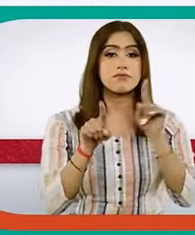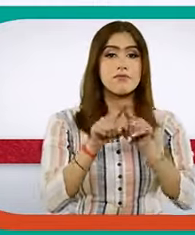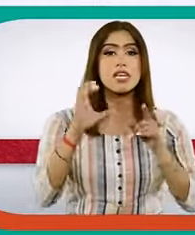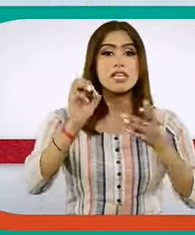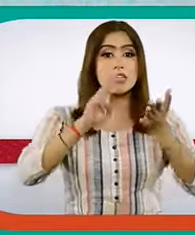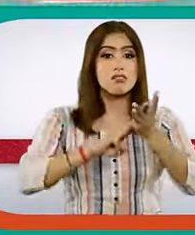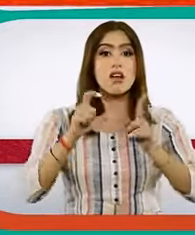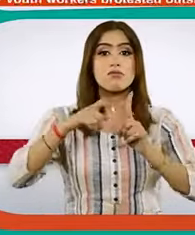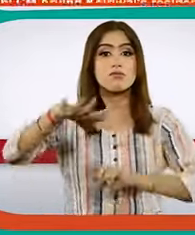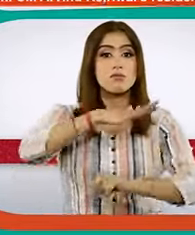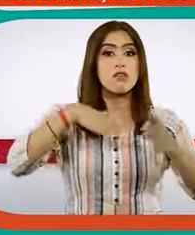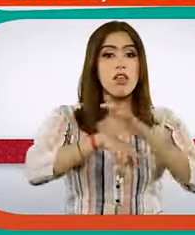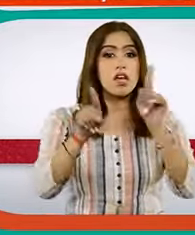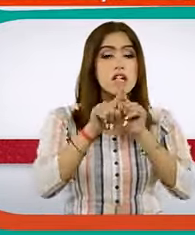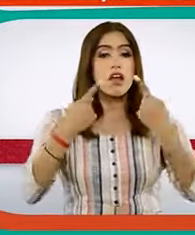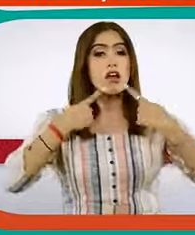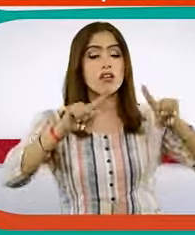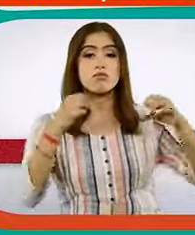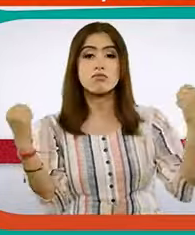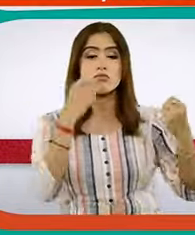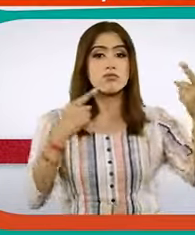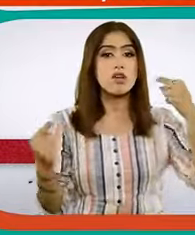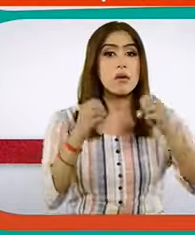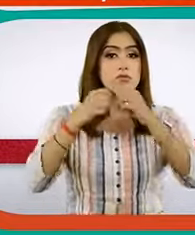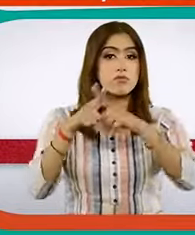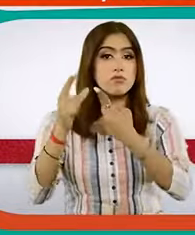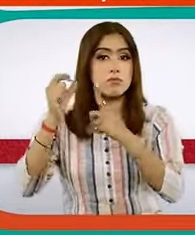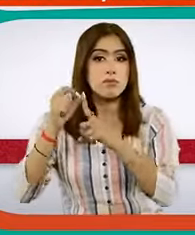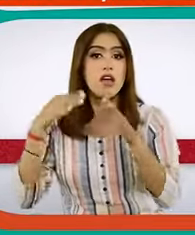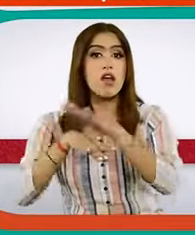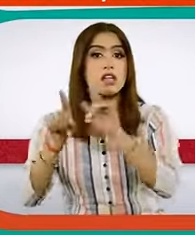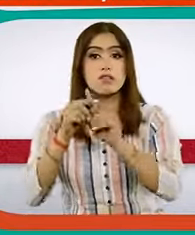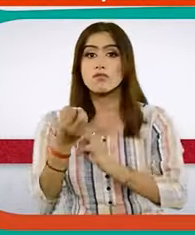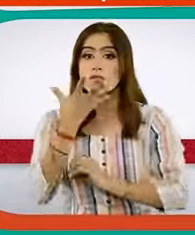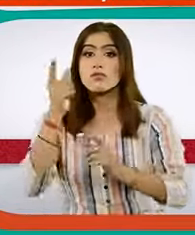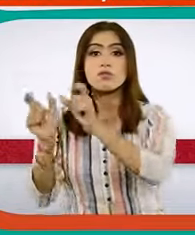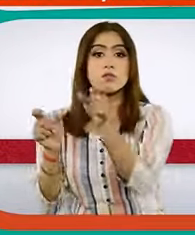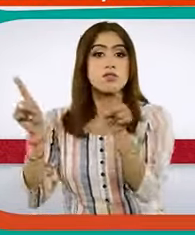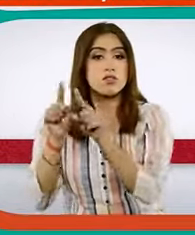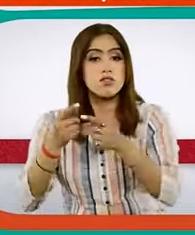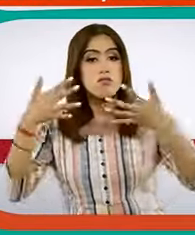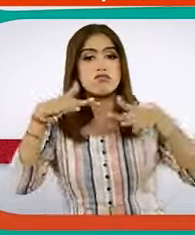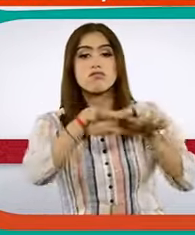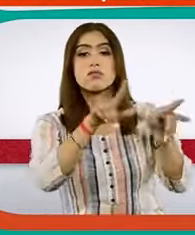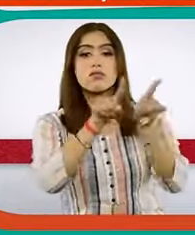जुईवार के आवास पर जम कर हंगामा हुआ बीजेवी की युवा शाखा भाज यूमों के कारेकरताओं ने जोरदार भिरोध प्रदर्शन किया